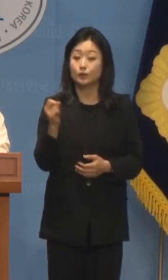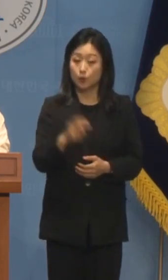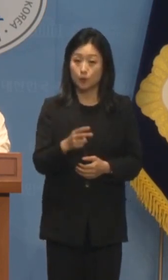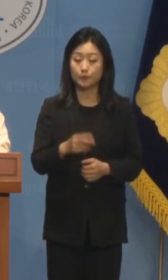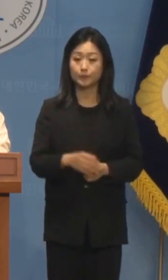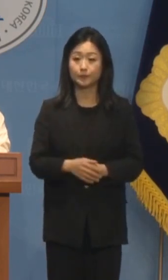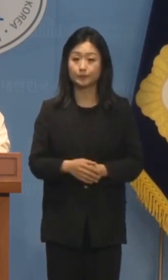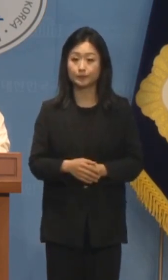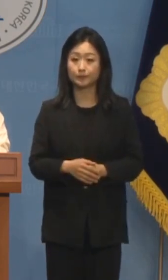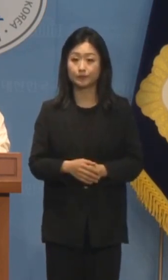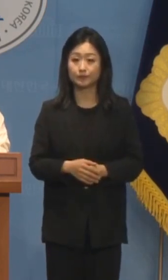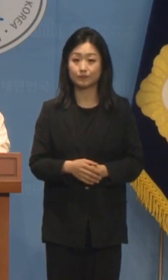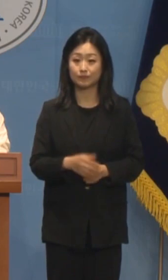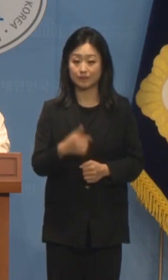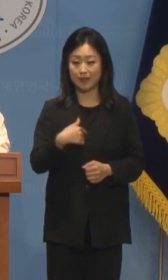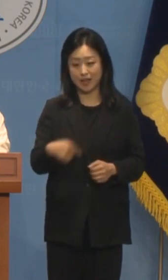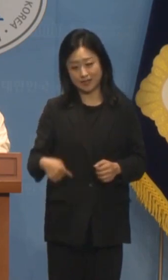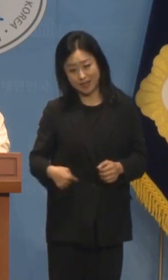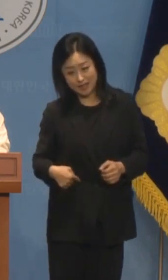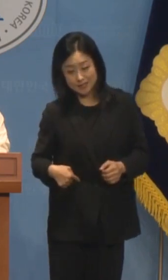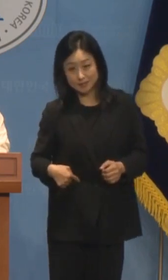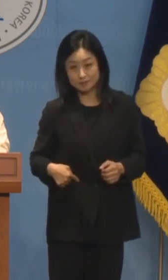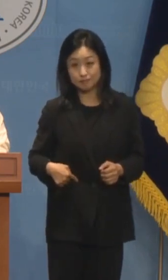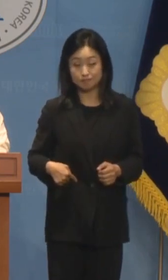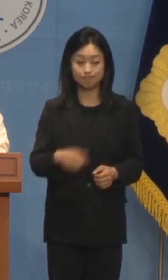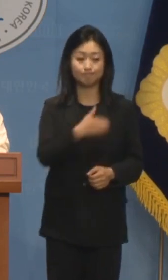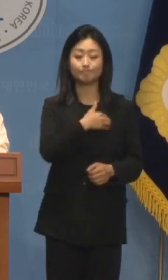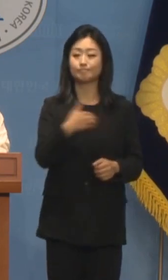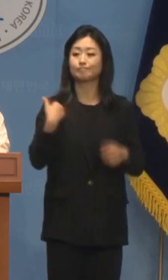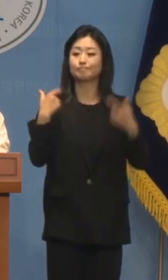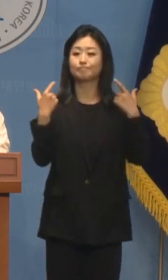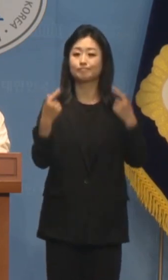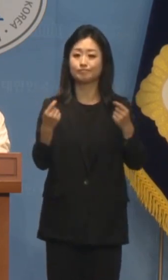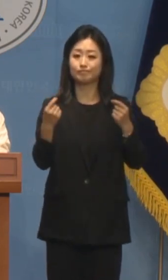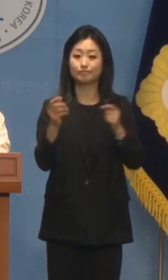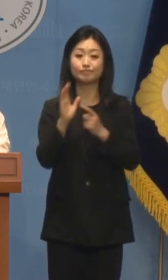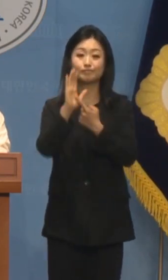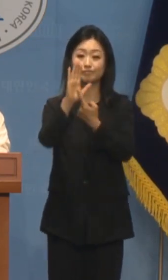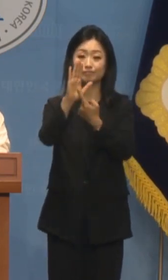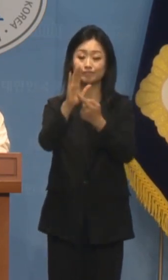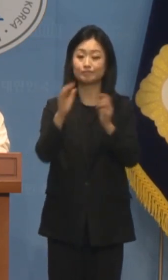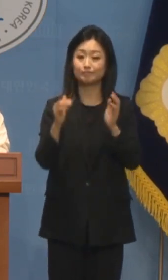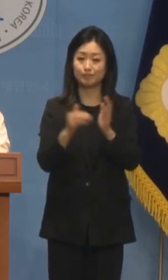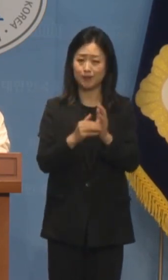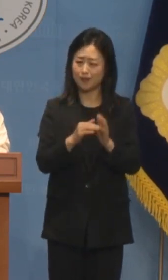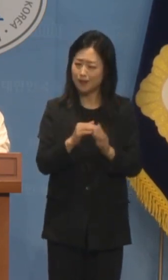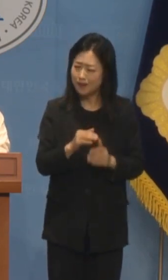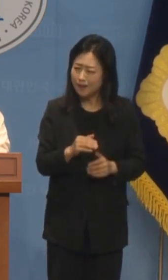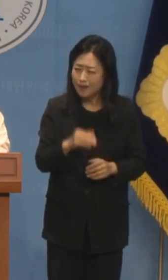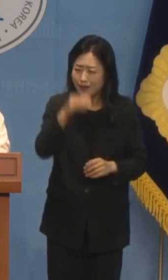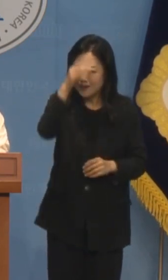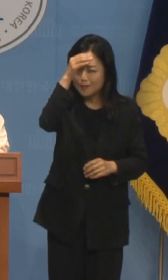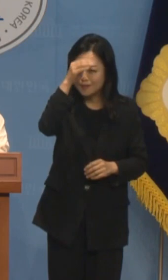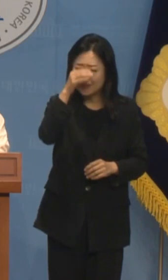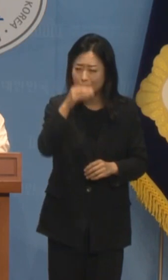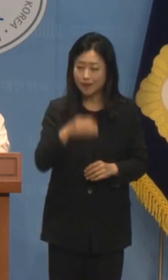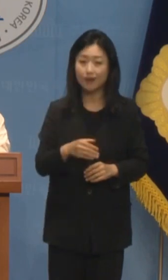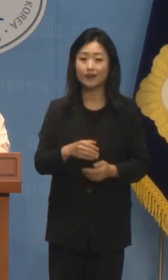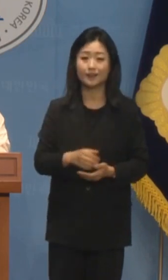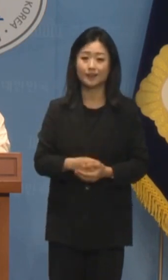그러면서 내 양심의 법정에서 떳떳하다는 표현은 참 뻔뻔의 극치입니다